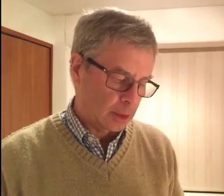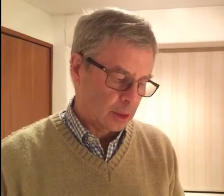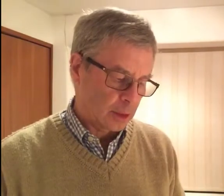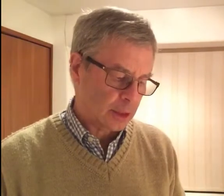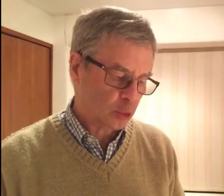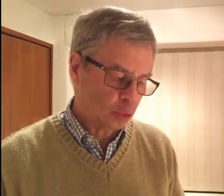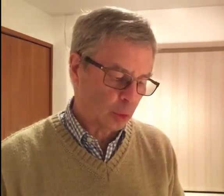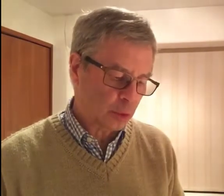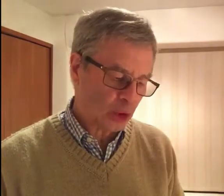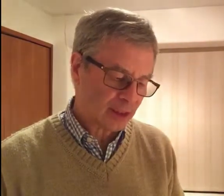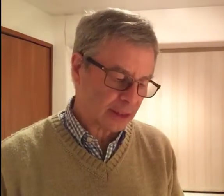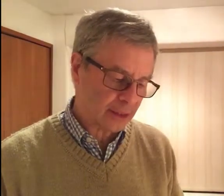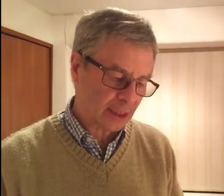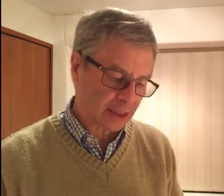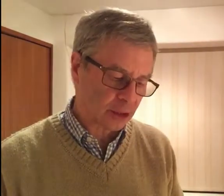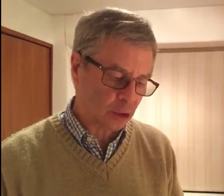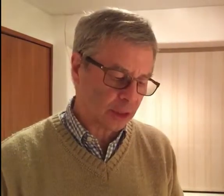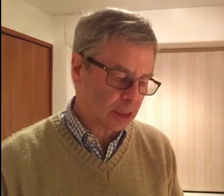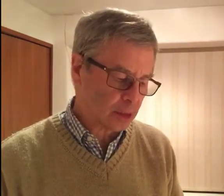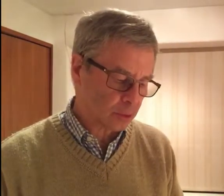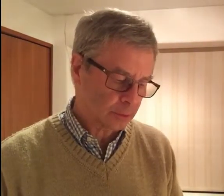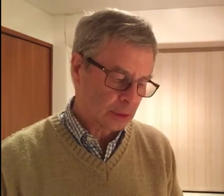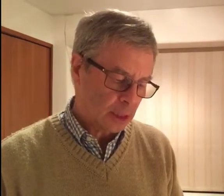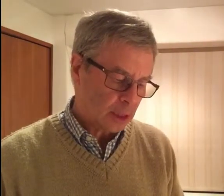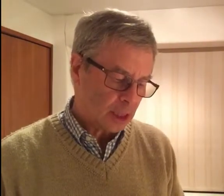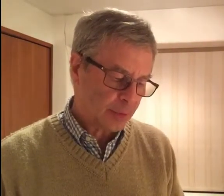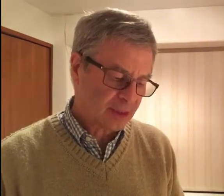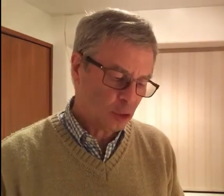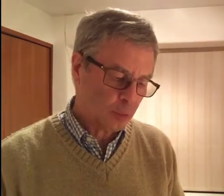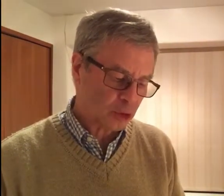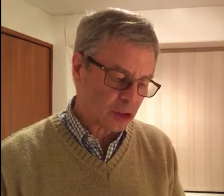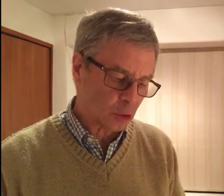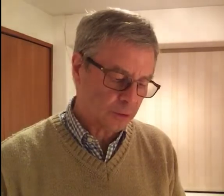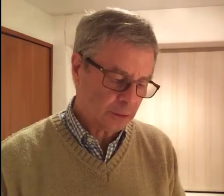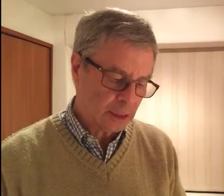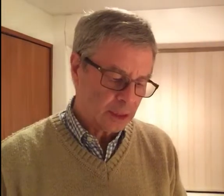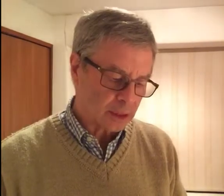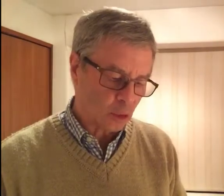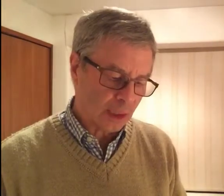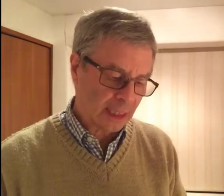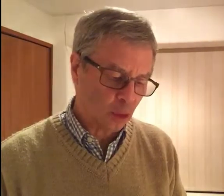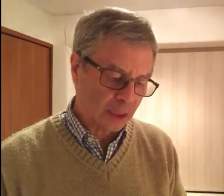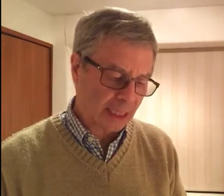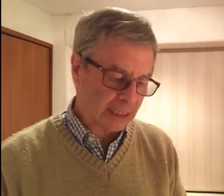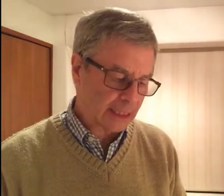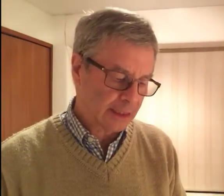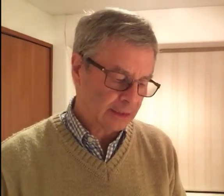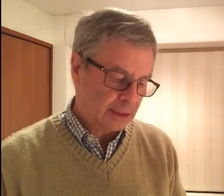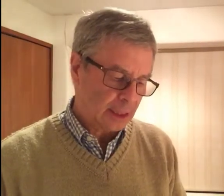Jesús volvió a salir de la región de Tiro y, pasando por Sidón, llegó al lago de Galilea, en